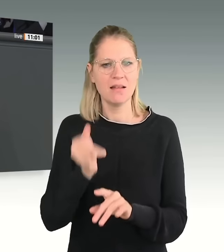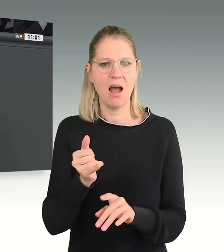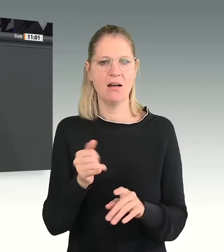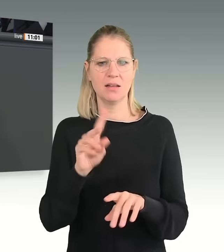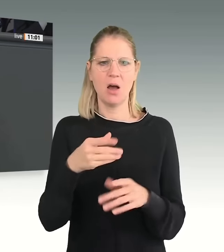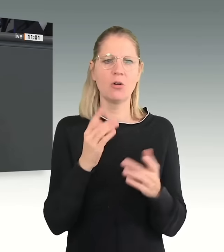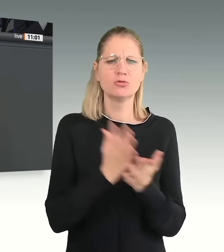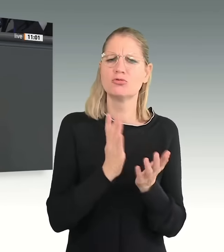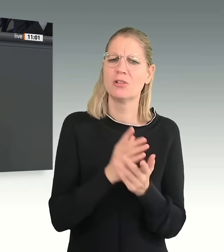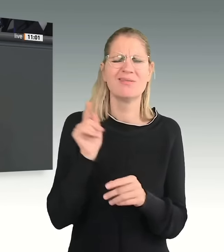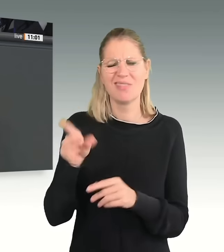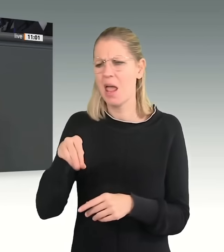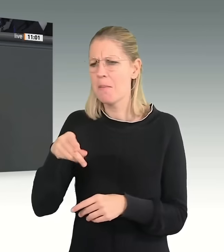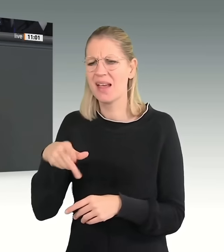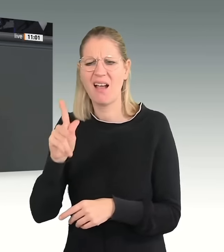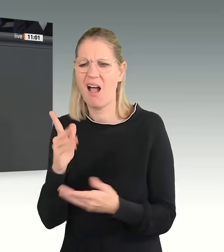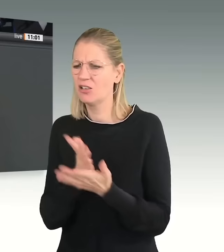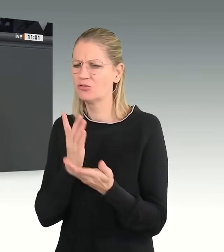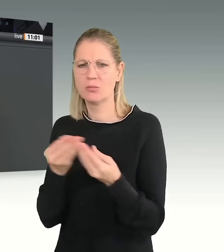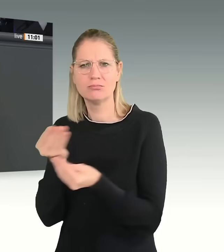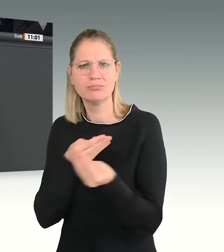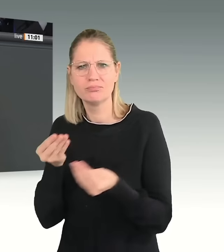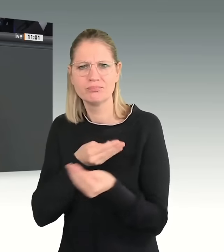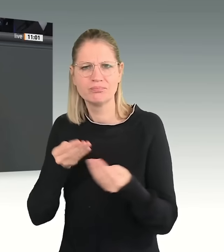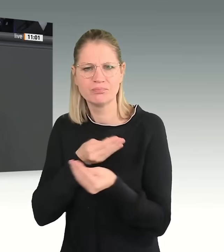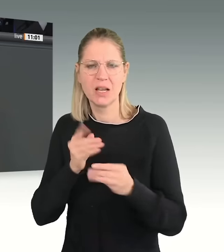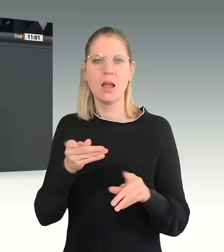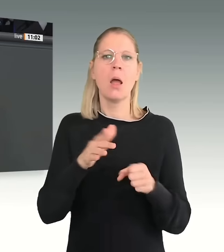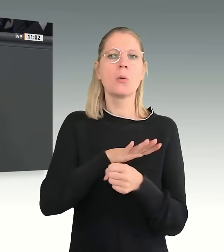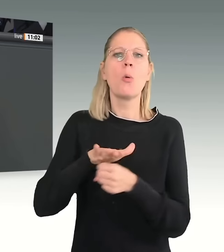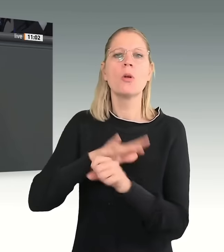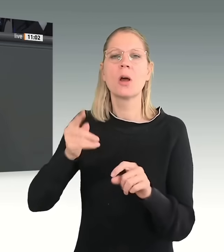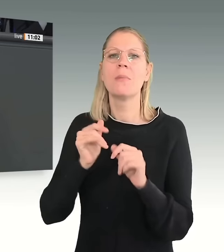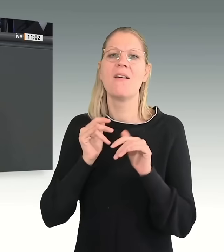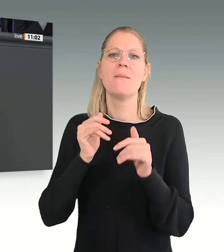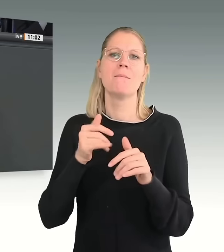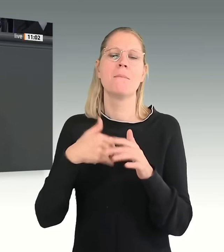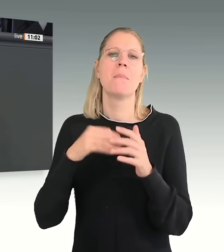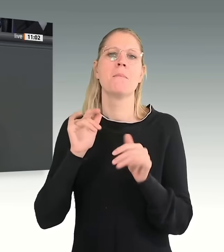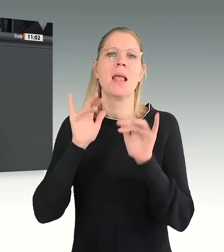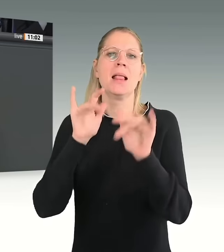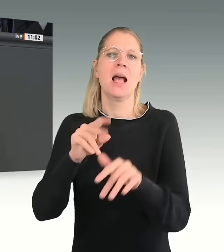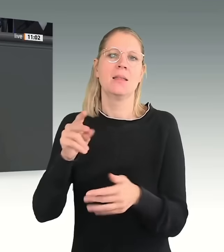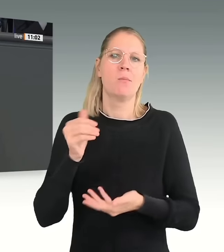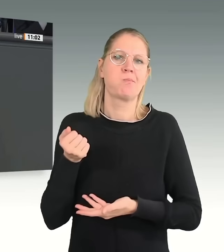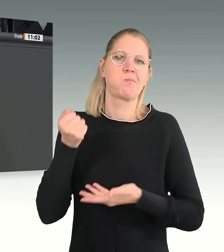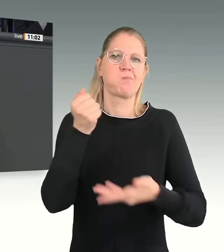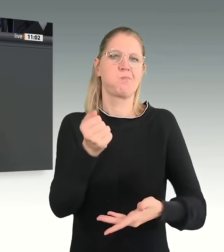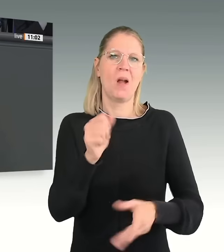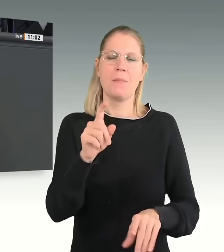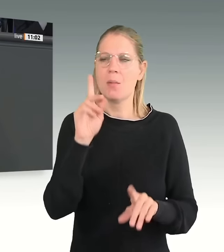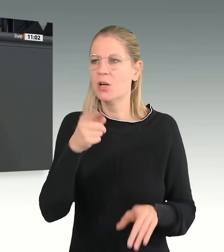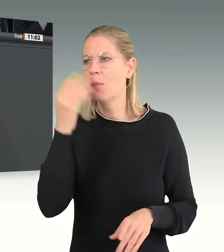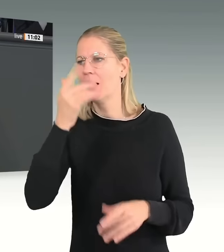-Beschlüssen eben gesprochen. Und die Kommunen kriegen eben weitere Milliarden, um das stemmen zu können. Wir müssen aber auch darüber sprechen, wie wir die Menschen hier